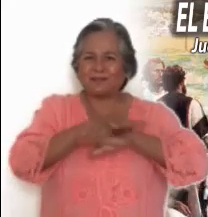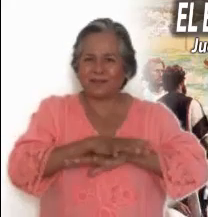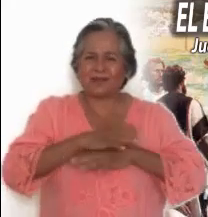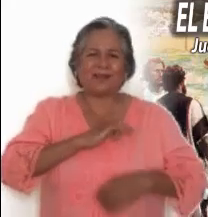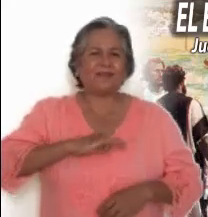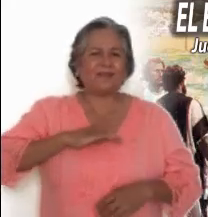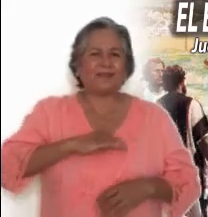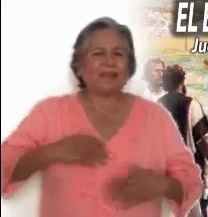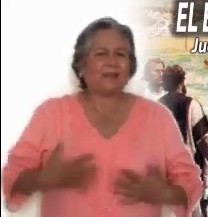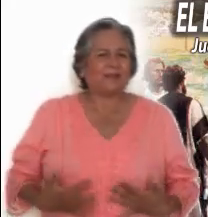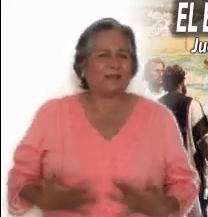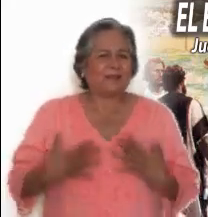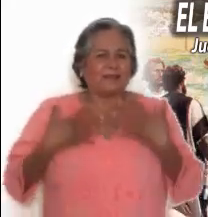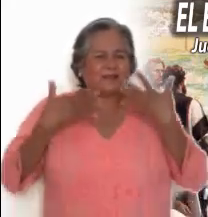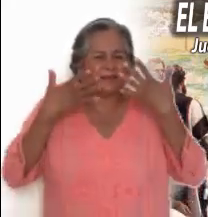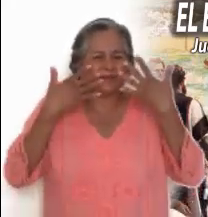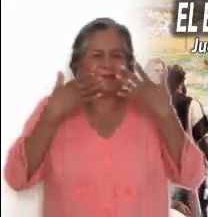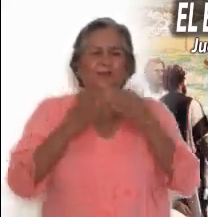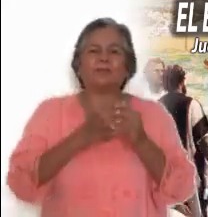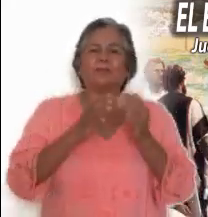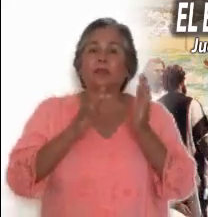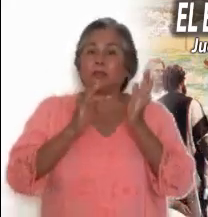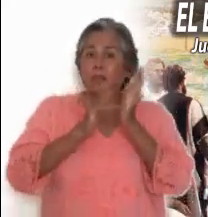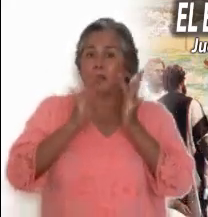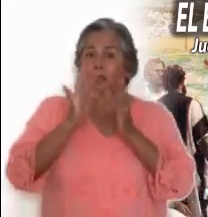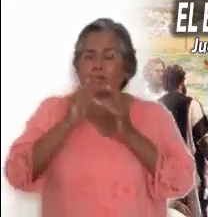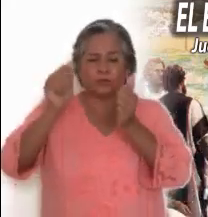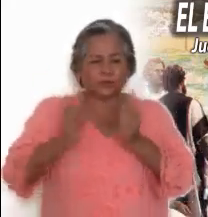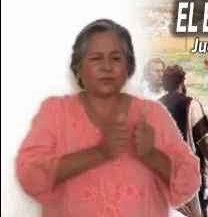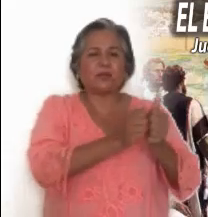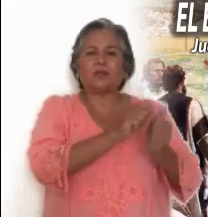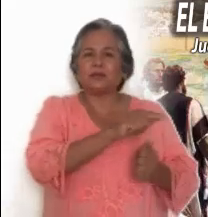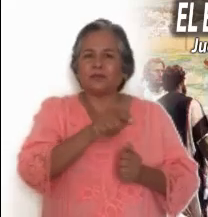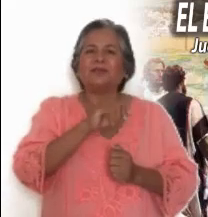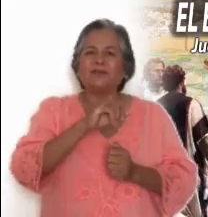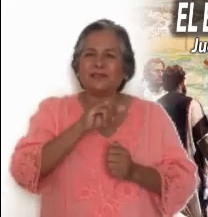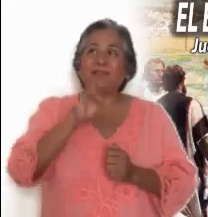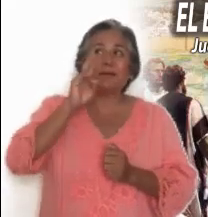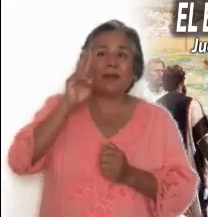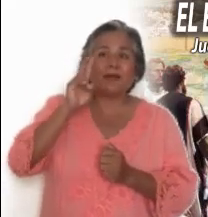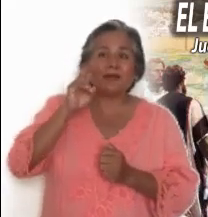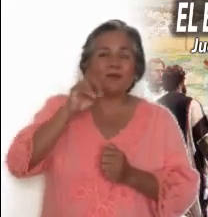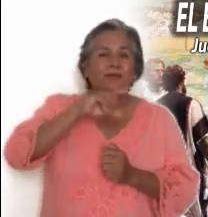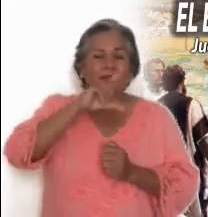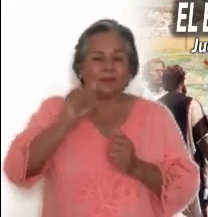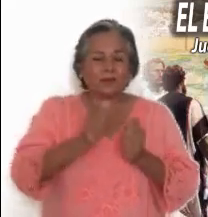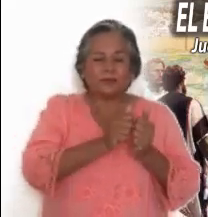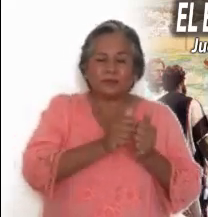percibir a Jesús, Solo por los sentidos y lo han experimentado en su corazón.